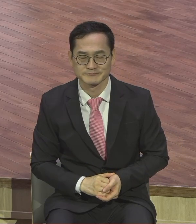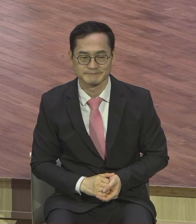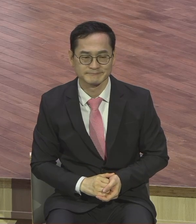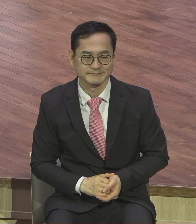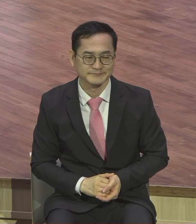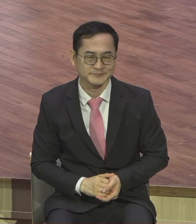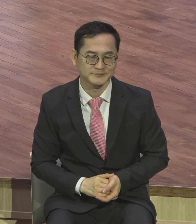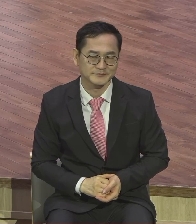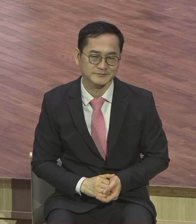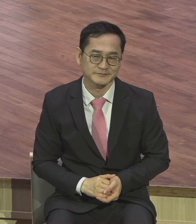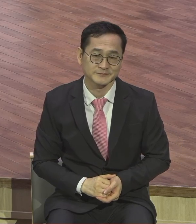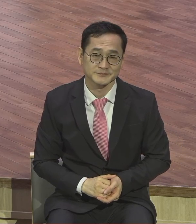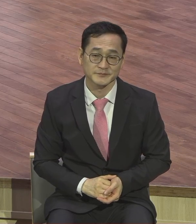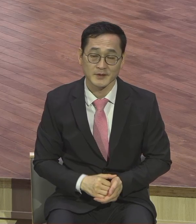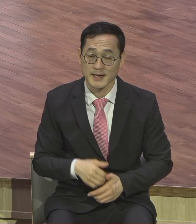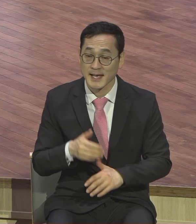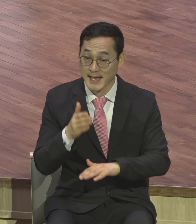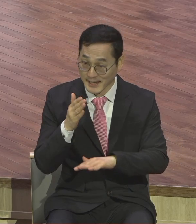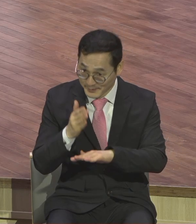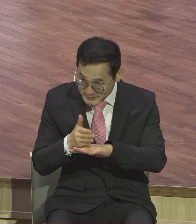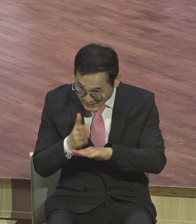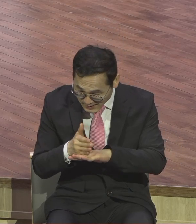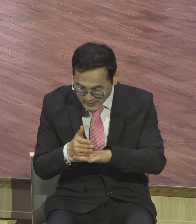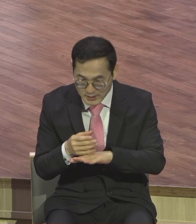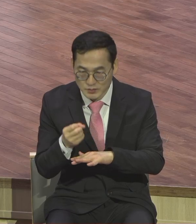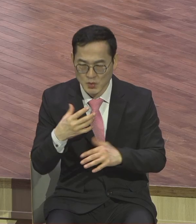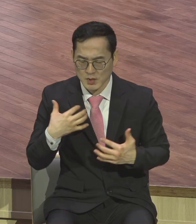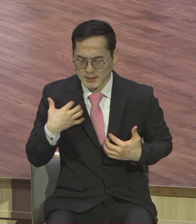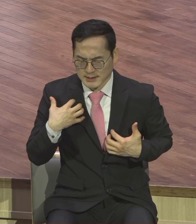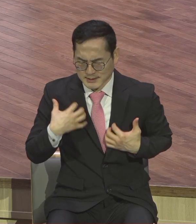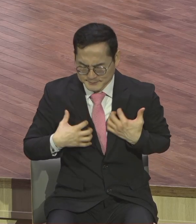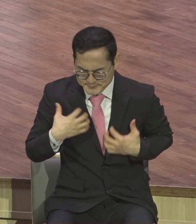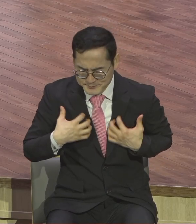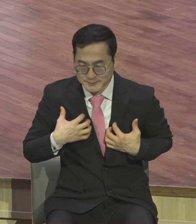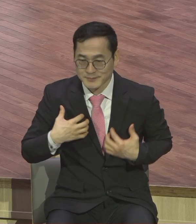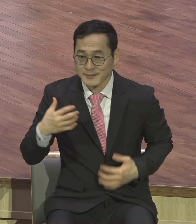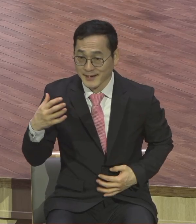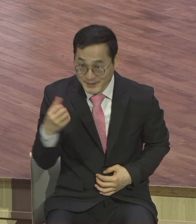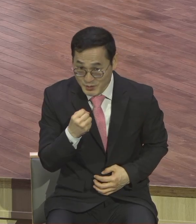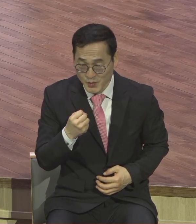감사함으로 기뻄으로 순종했음을 볼 수가 있습니다